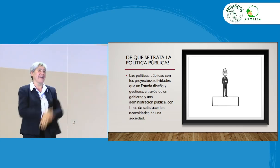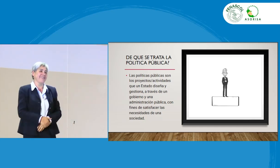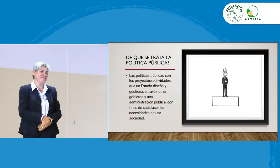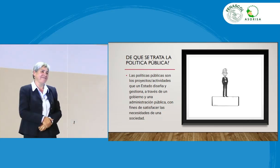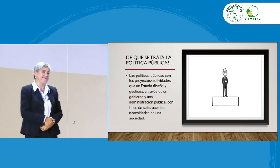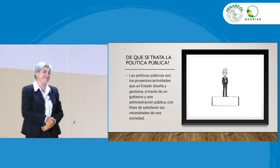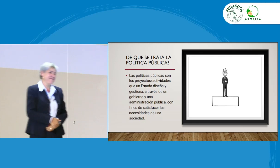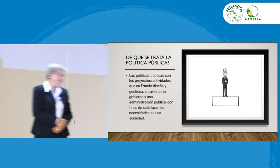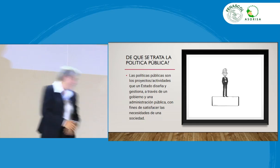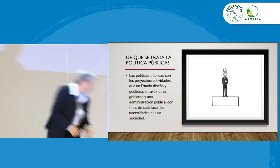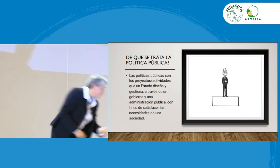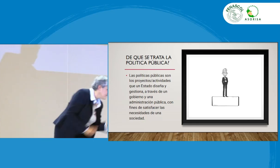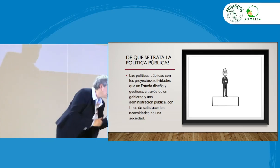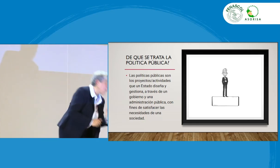la siguiente.